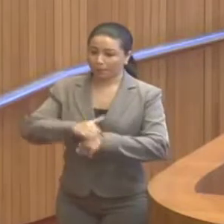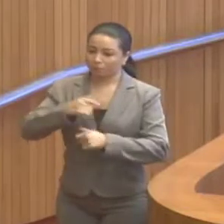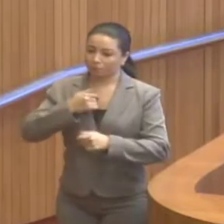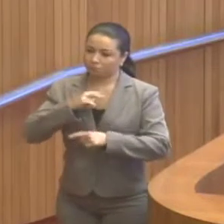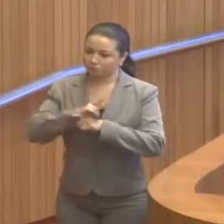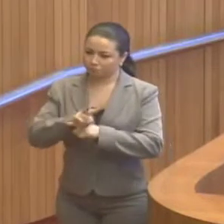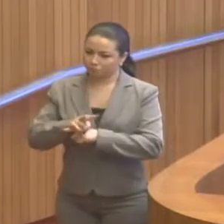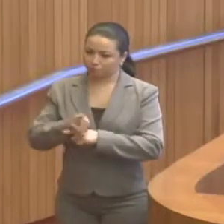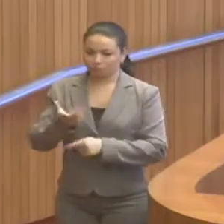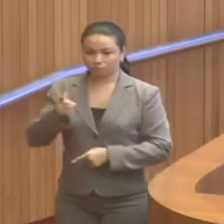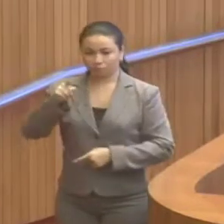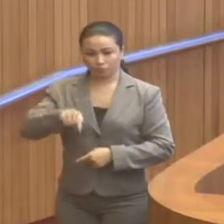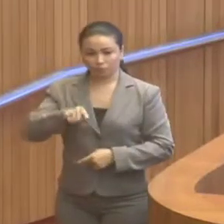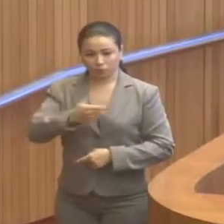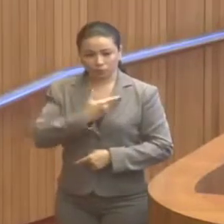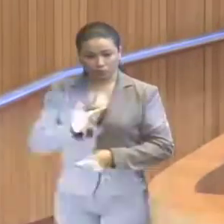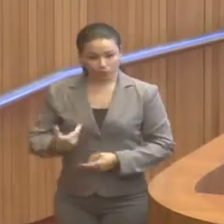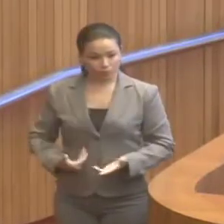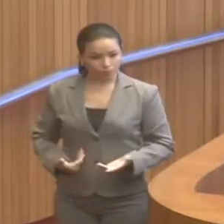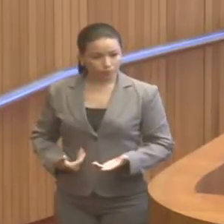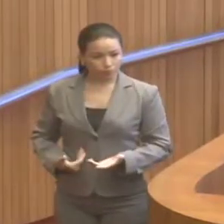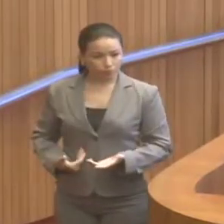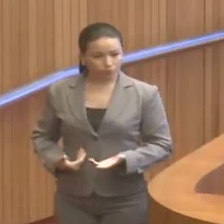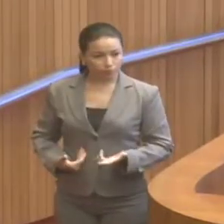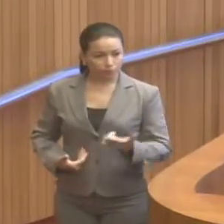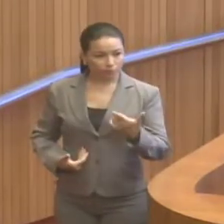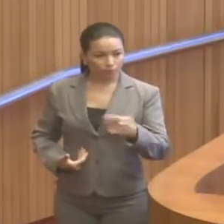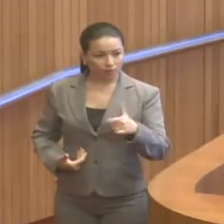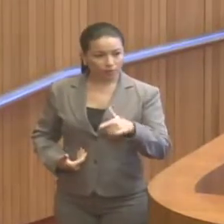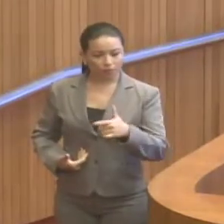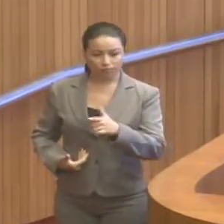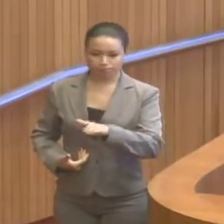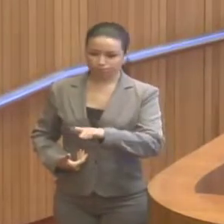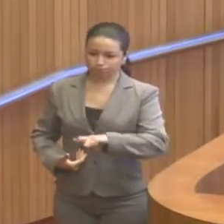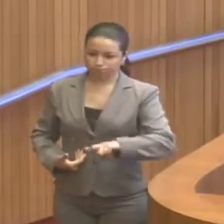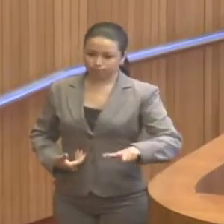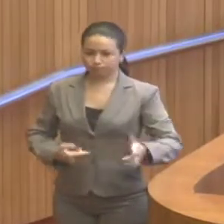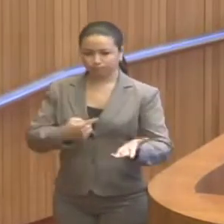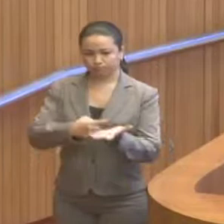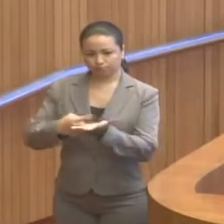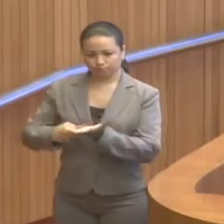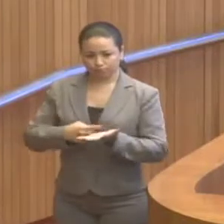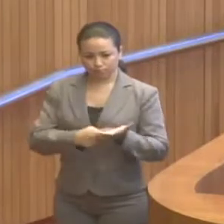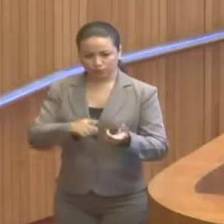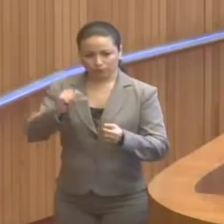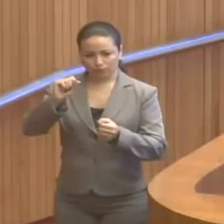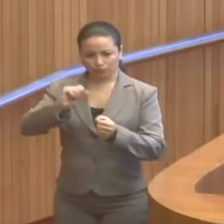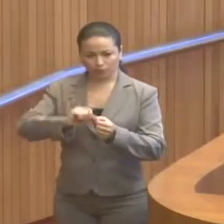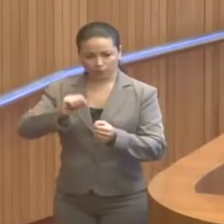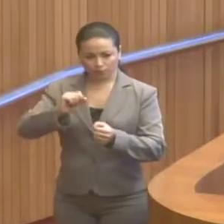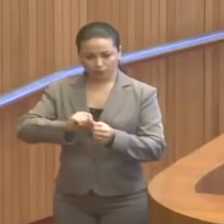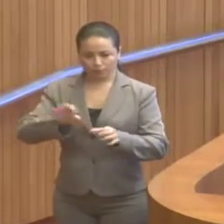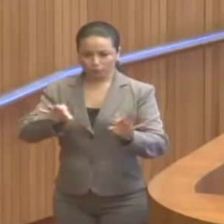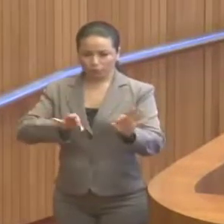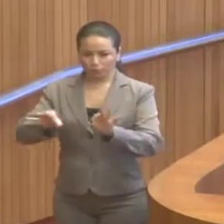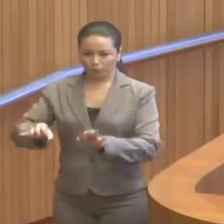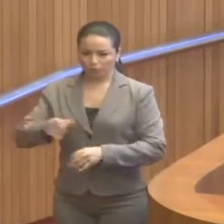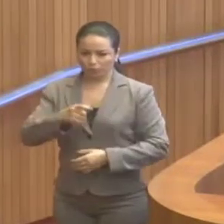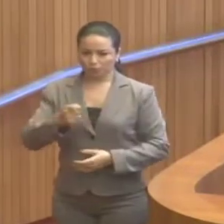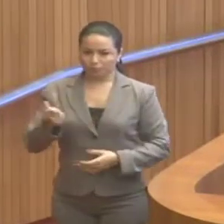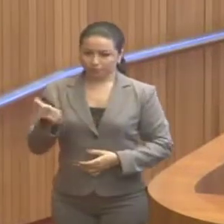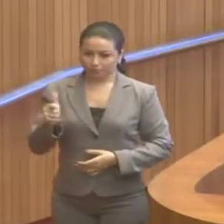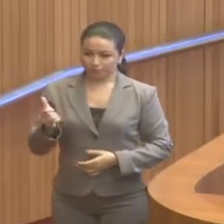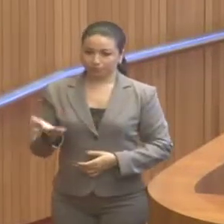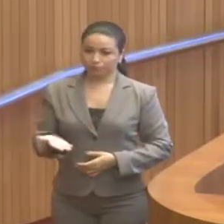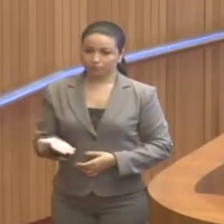vendo era que o governo não deu sequência aos acordos formados, formalizados em 2011.